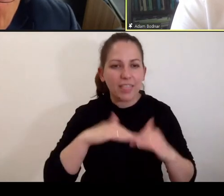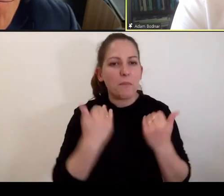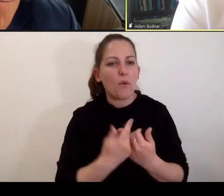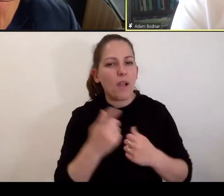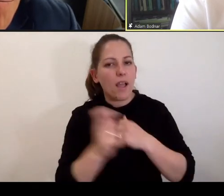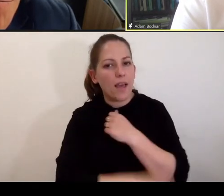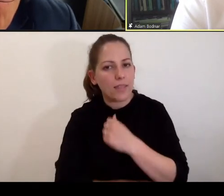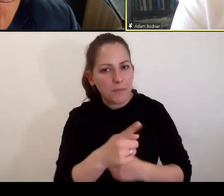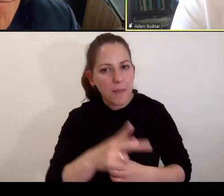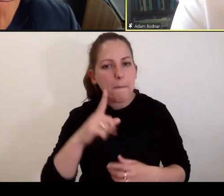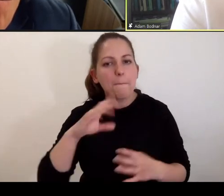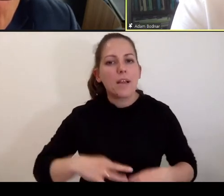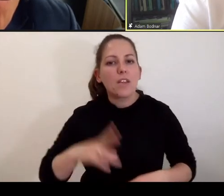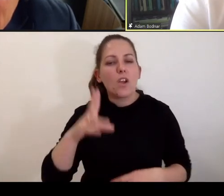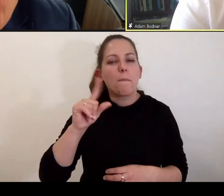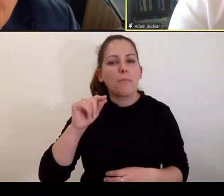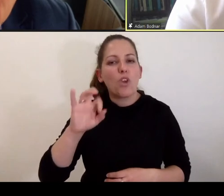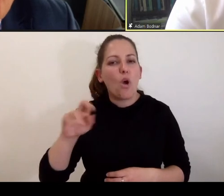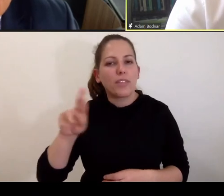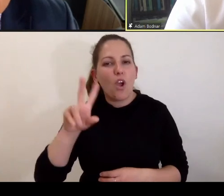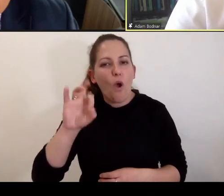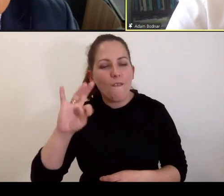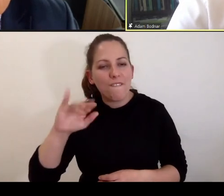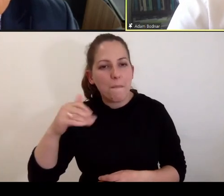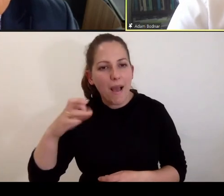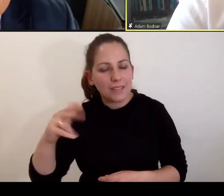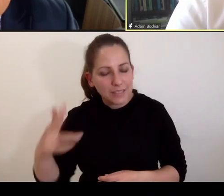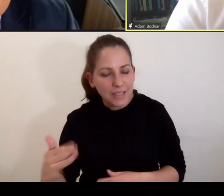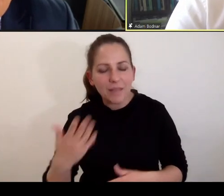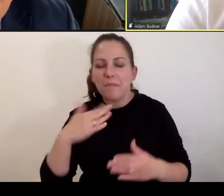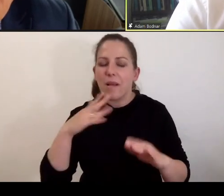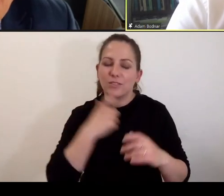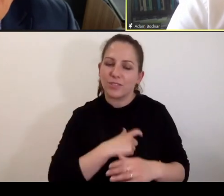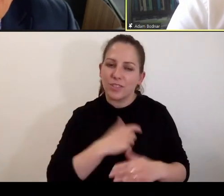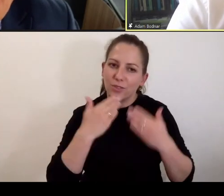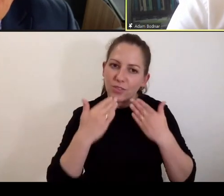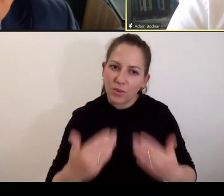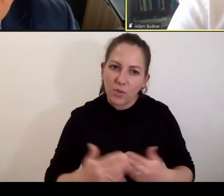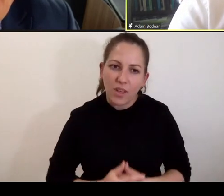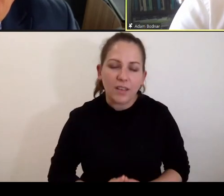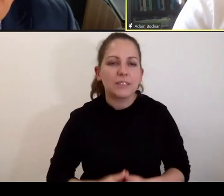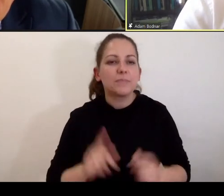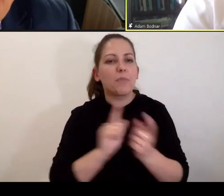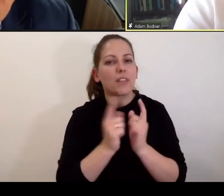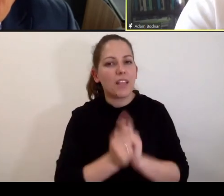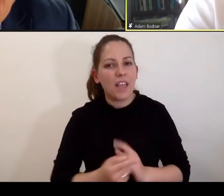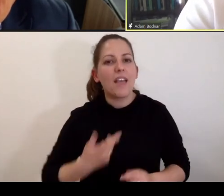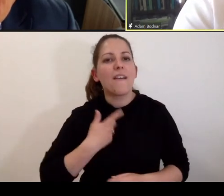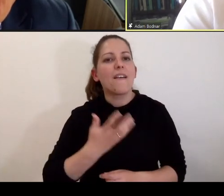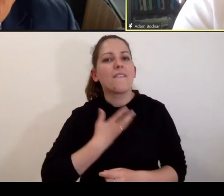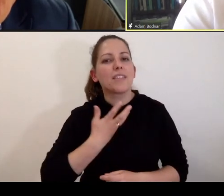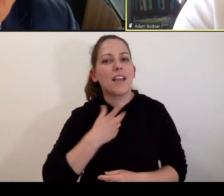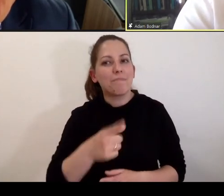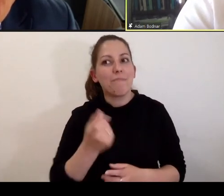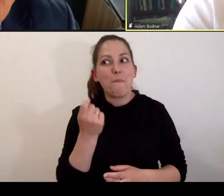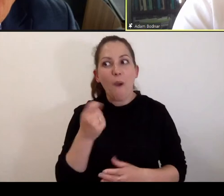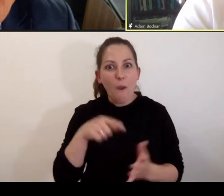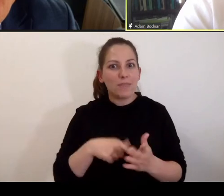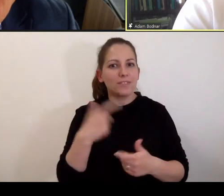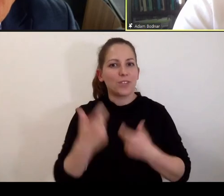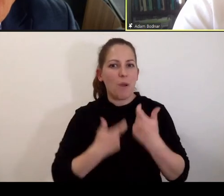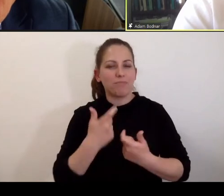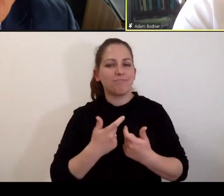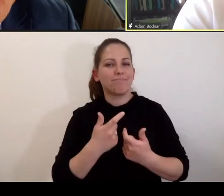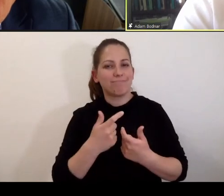Karnego, profesor Piotr Hofmański. Panie profesorze, bardzo serdecznie dziękuję za spotkanie. Wydaje mi się, to jest ten moment, kiedy możemy zrobić te